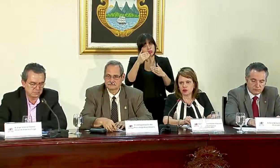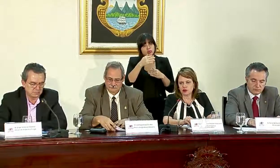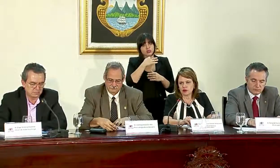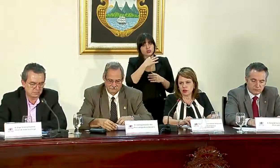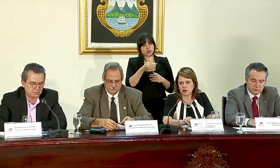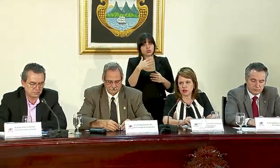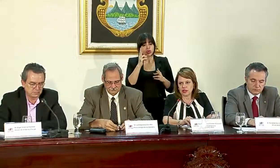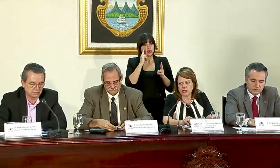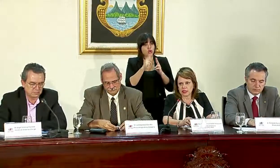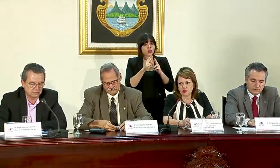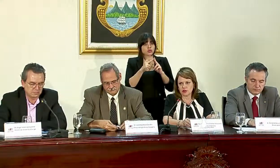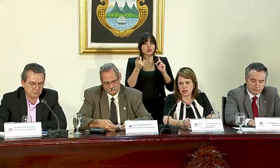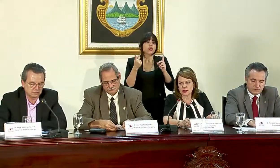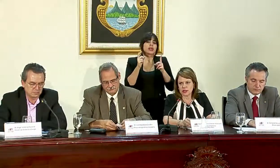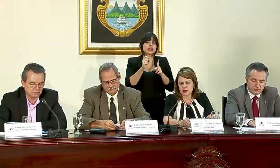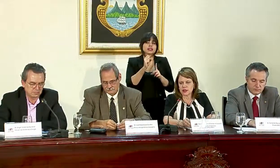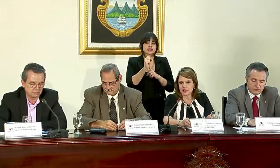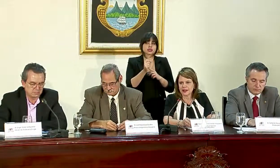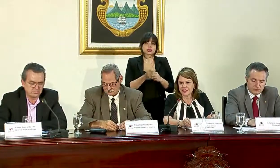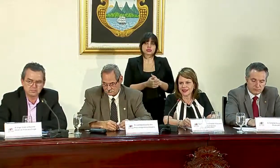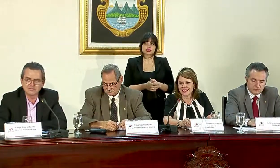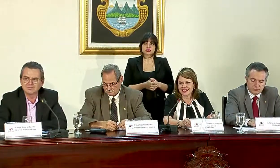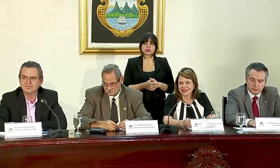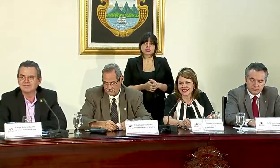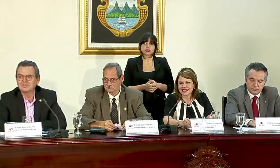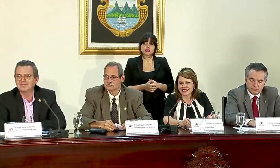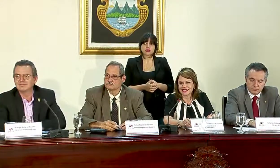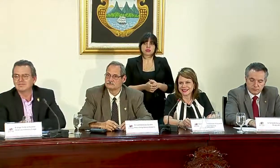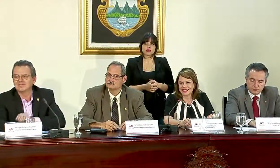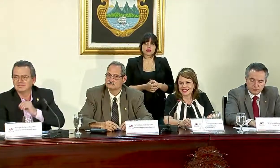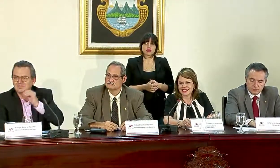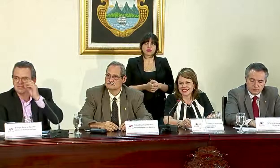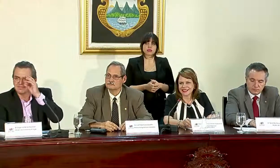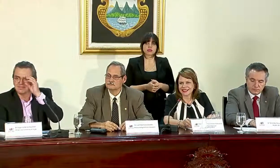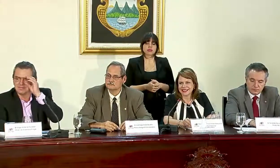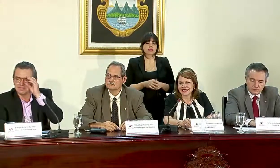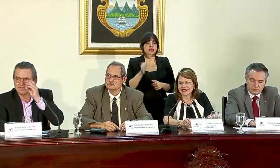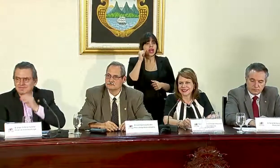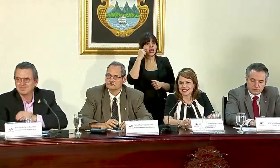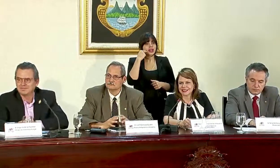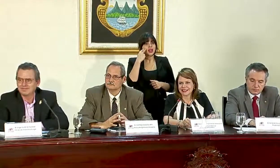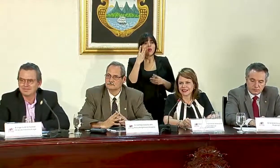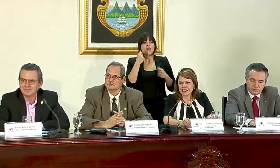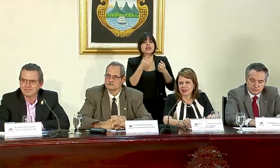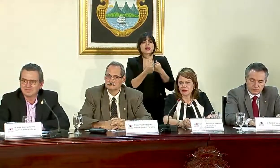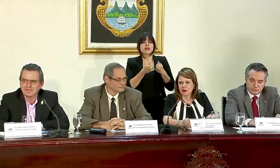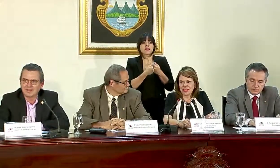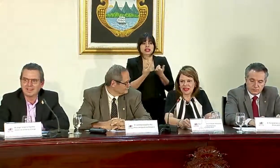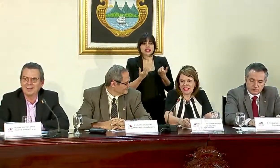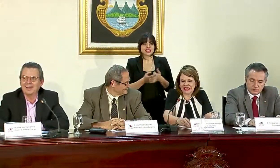mucho gusto una vez conociendo cuáles sean las circunstancias. Para terminar con usted, señora, doña Elena, ¿cuánto queda el partido?